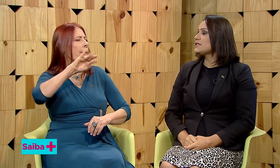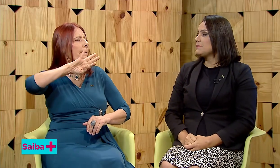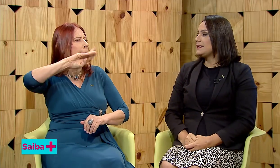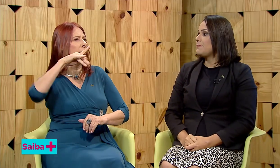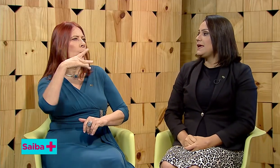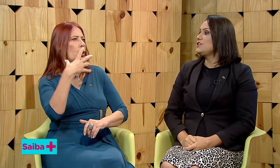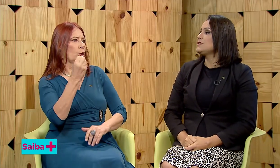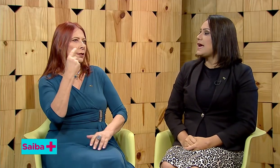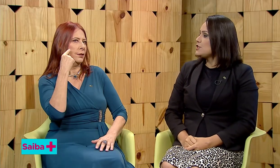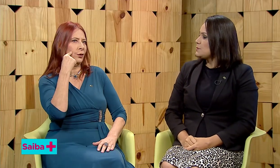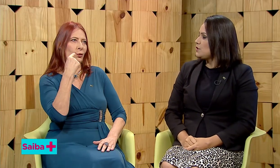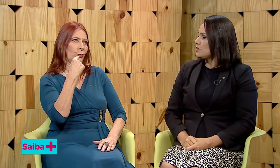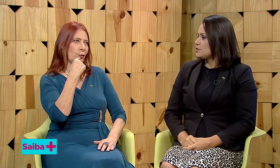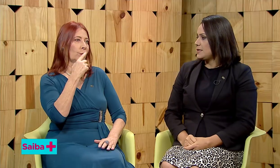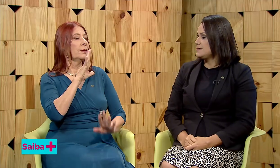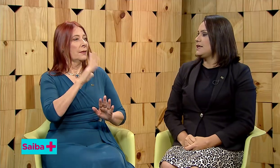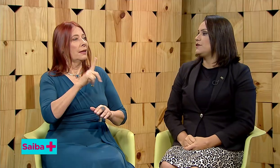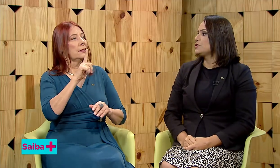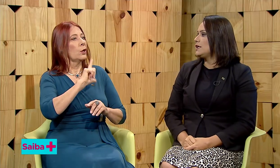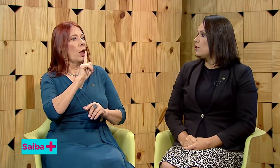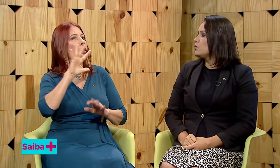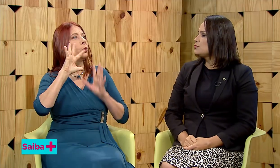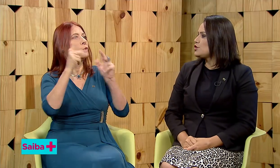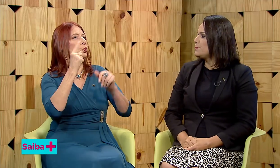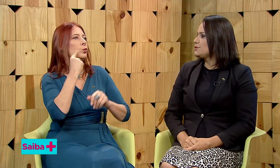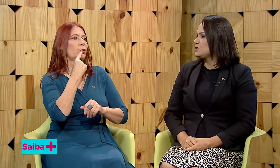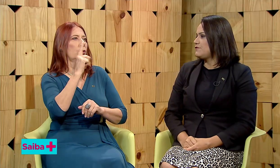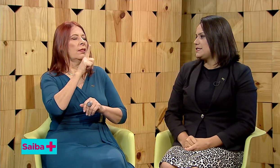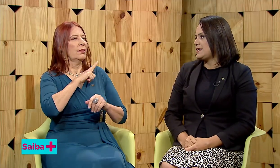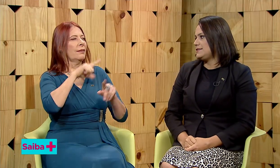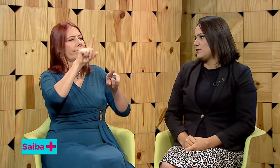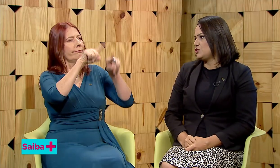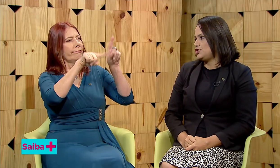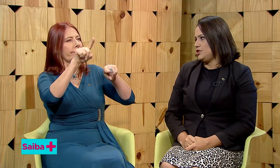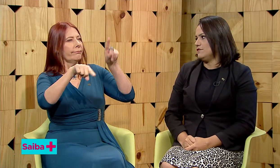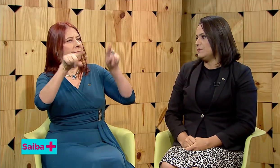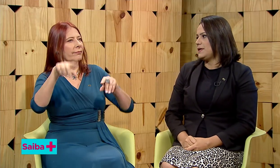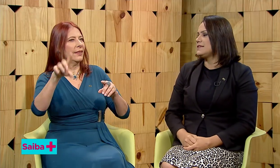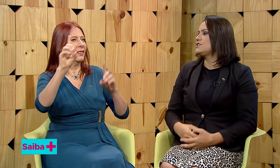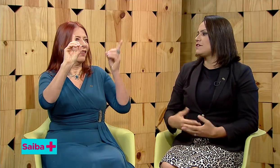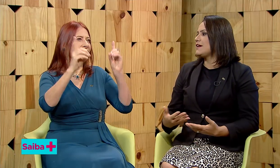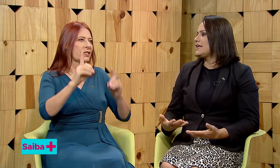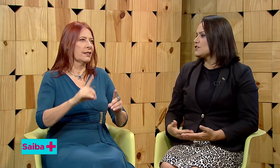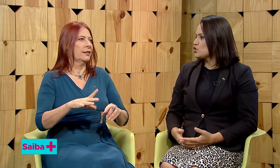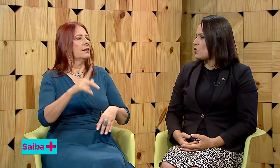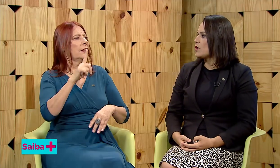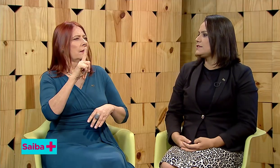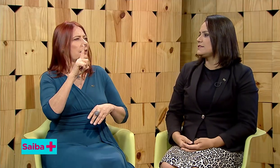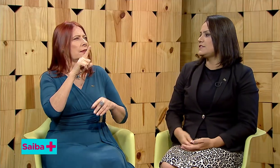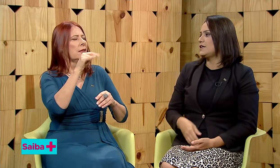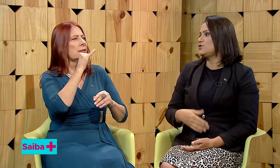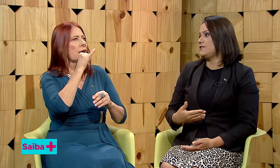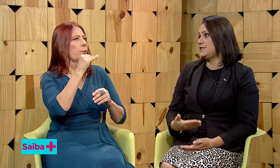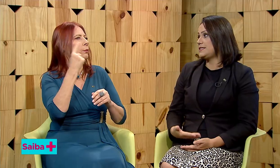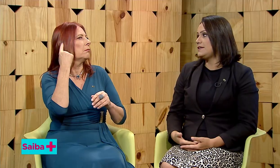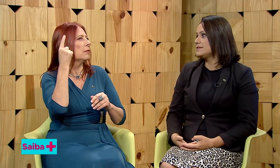Aproximadamente 10 milhões de brasileiros têm algum tipo de deficiência auditiva. Existem variações, existem os deficientes